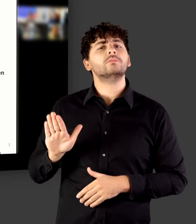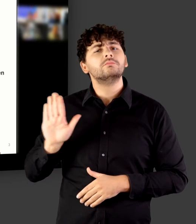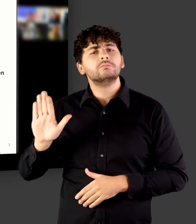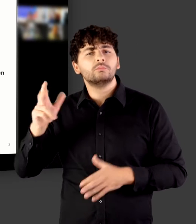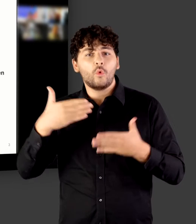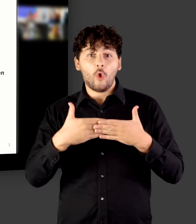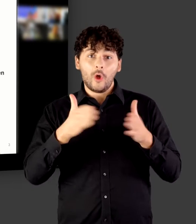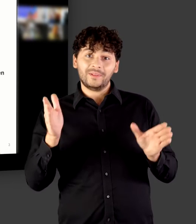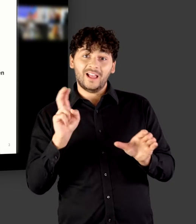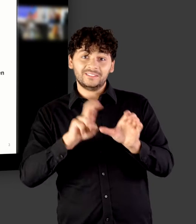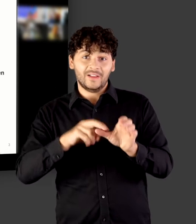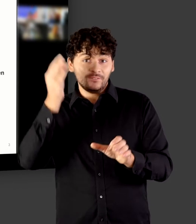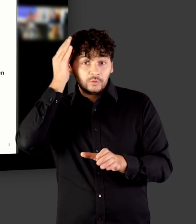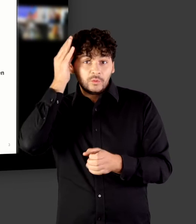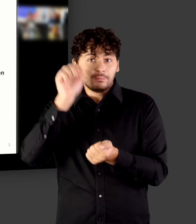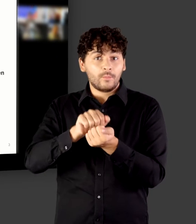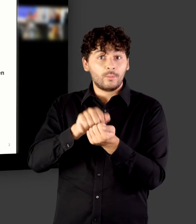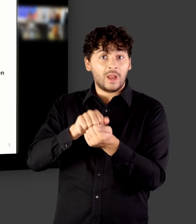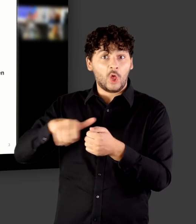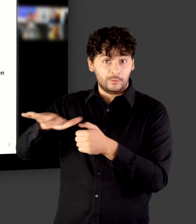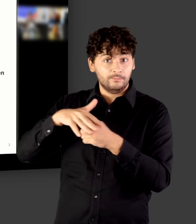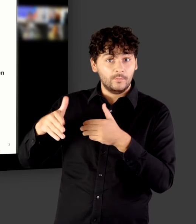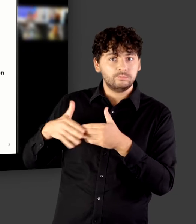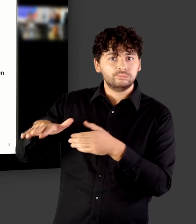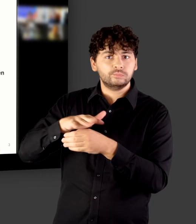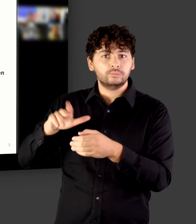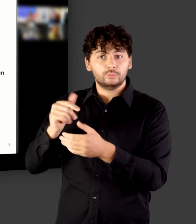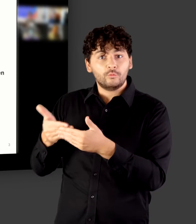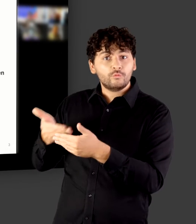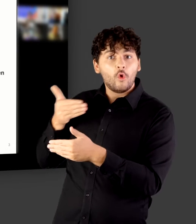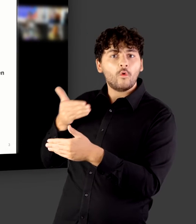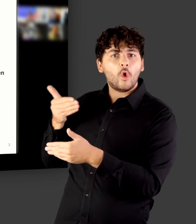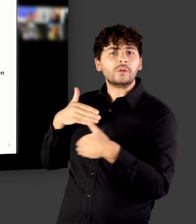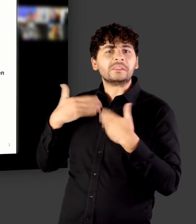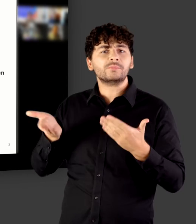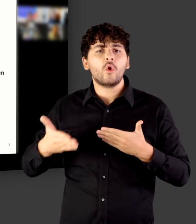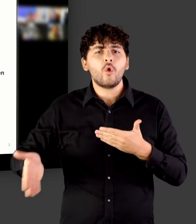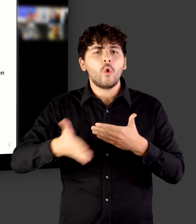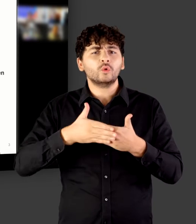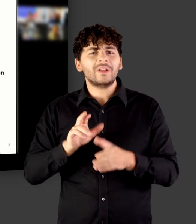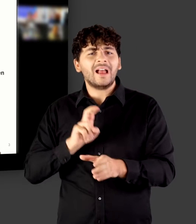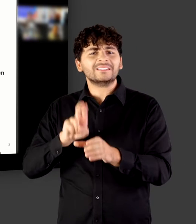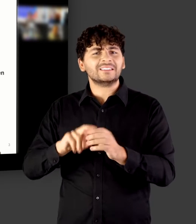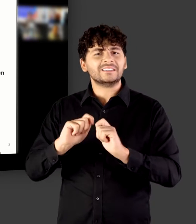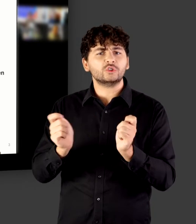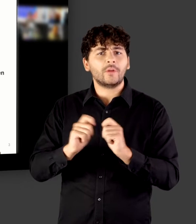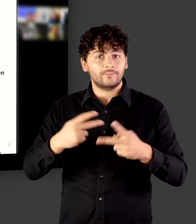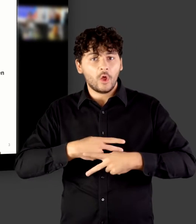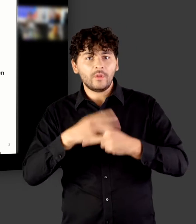wissenschaftlichen Publikationen zu ermöglichen, die bereits in einer Closed Access Zeitschrift erschienen sind, also in einer traditionellen